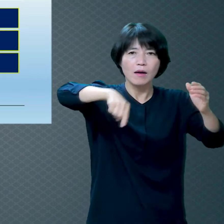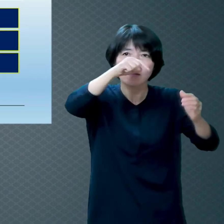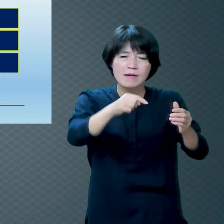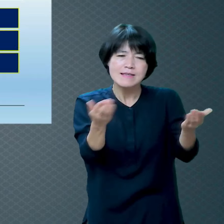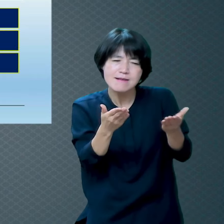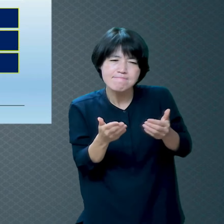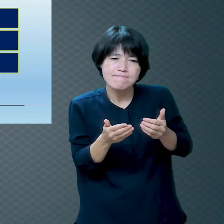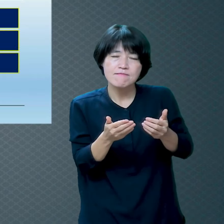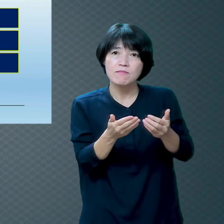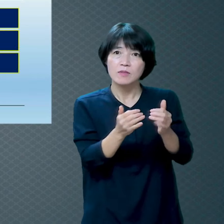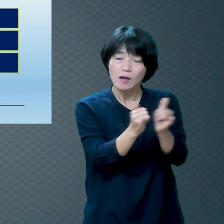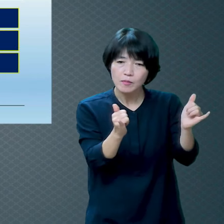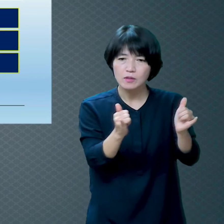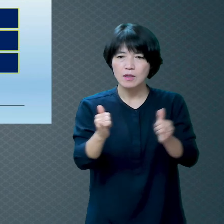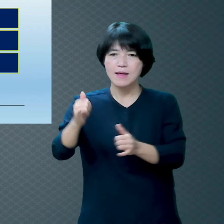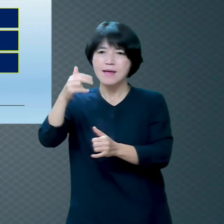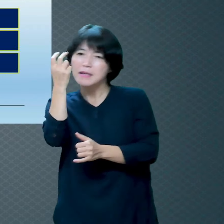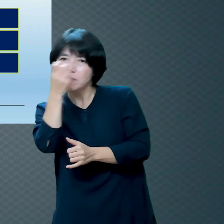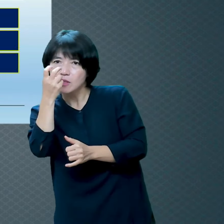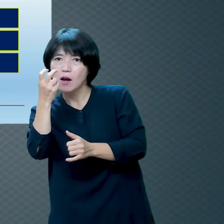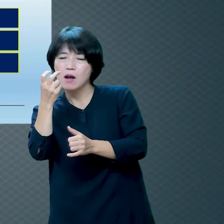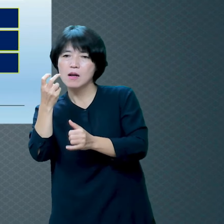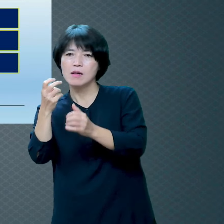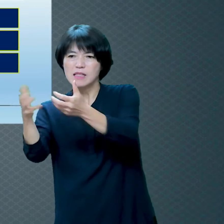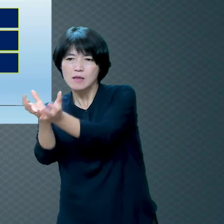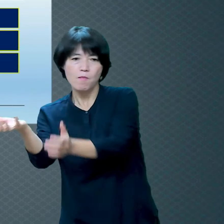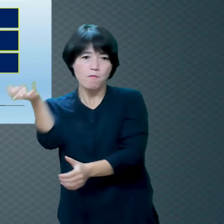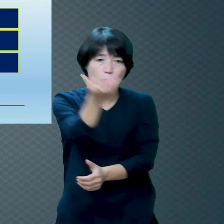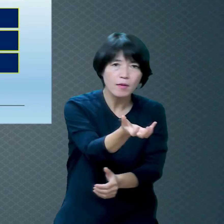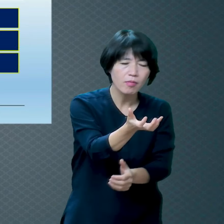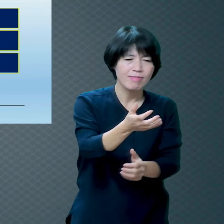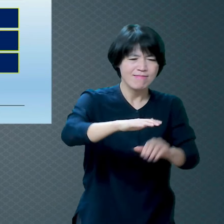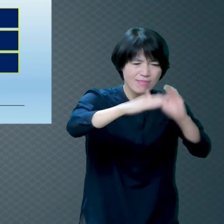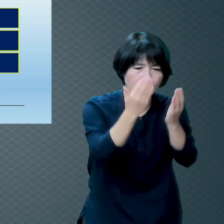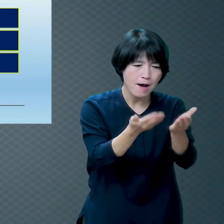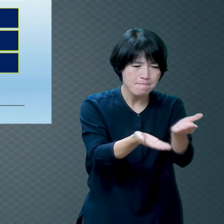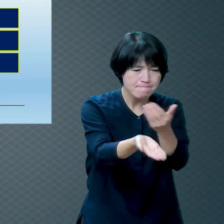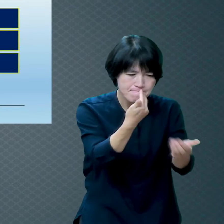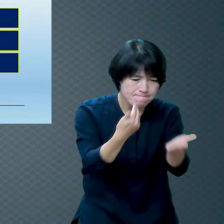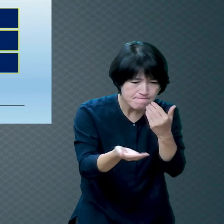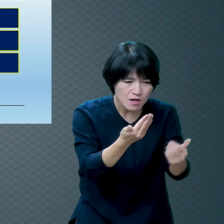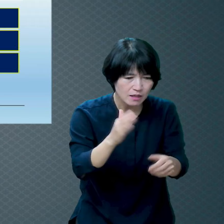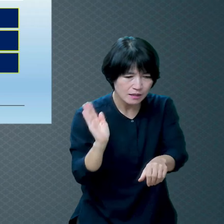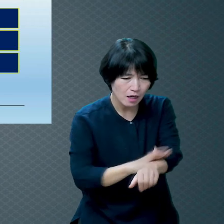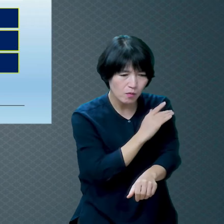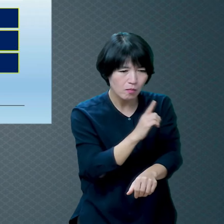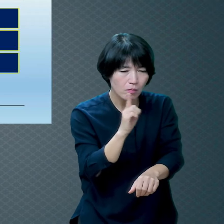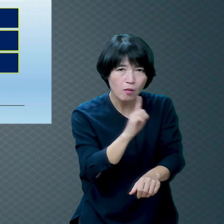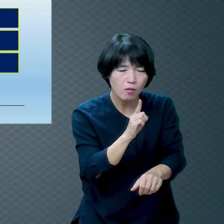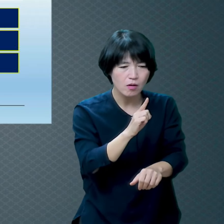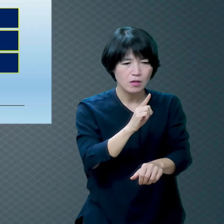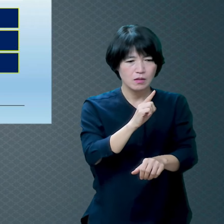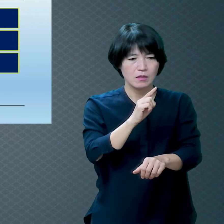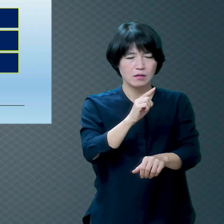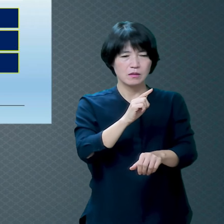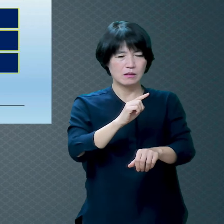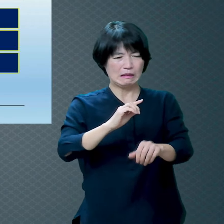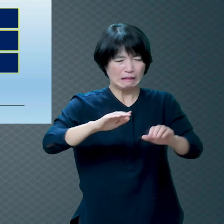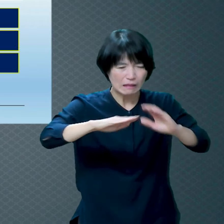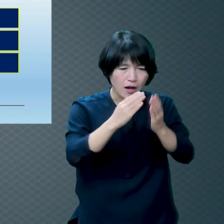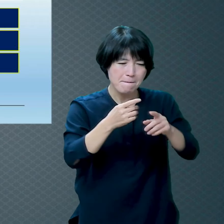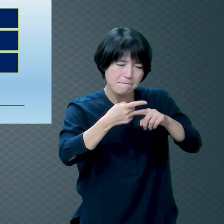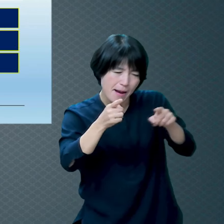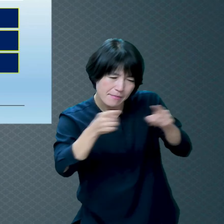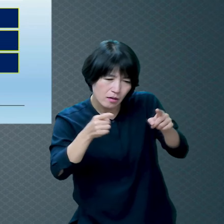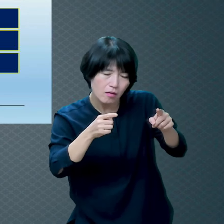어려워하잖아요 왜 하나하나 다 찾아 냅니다 뭐가 잘못된 건지 하나님은 보신다